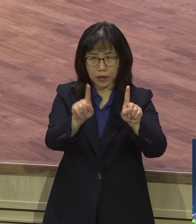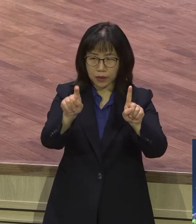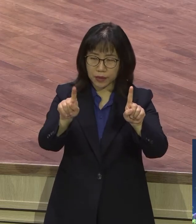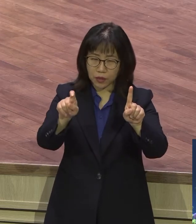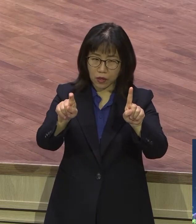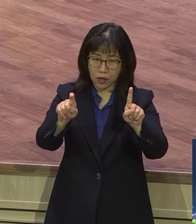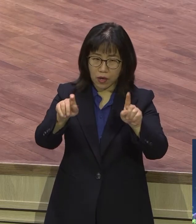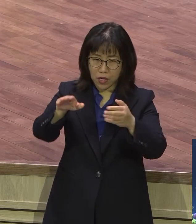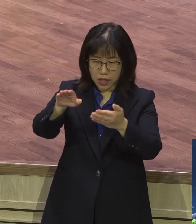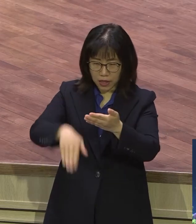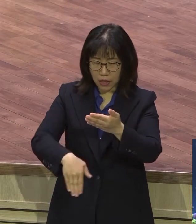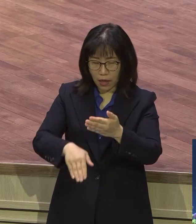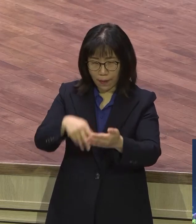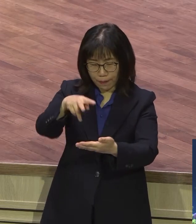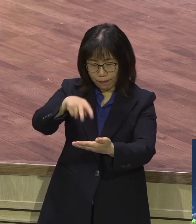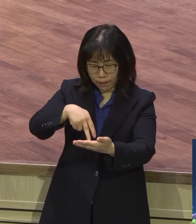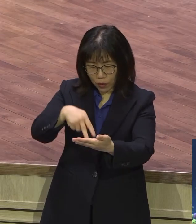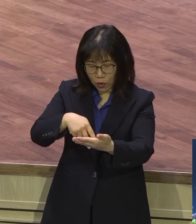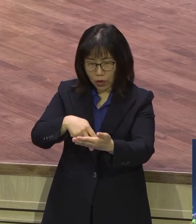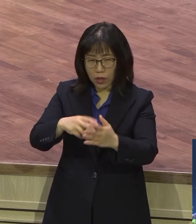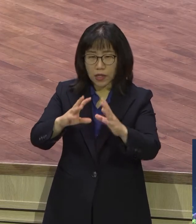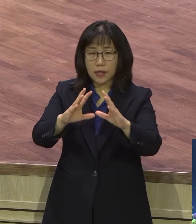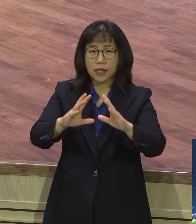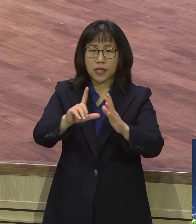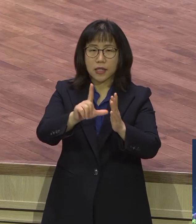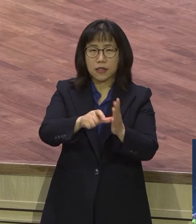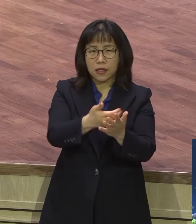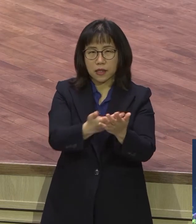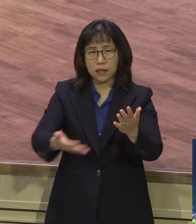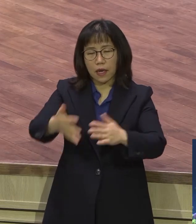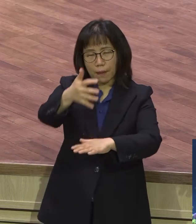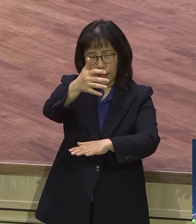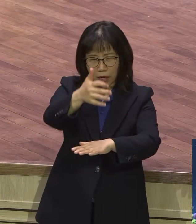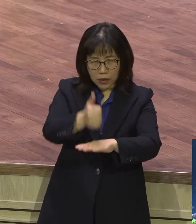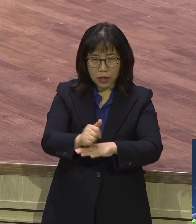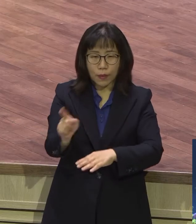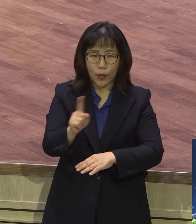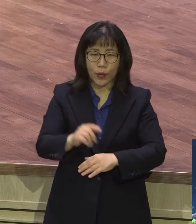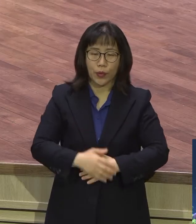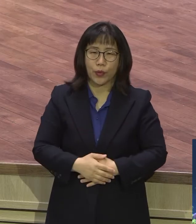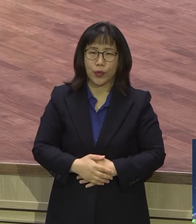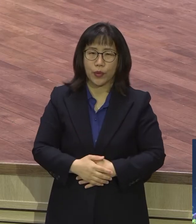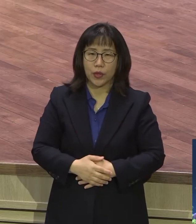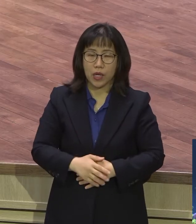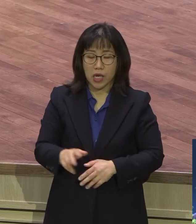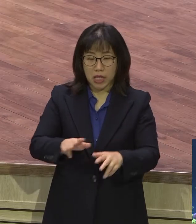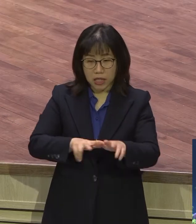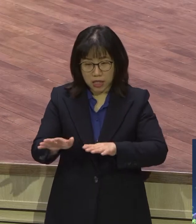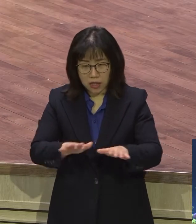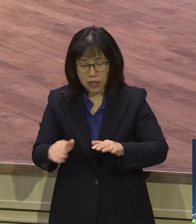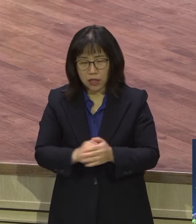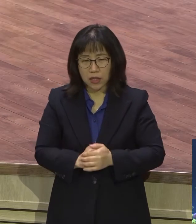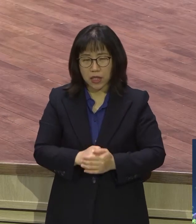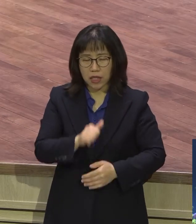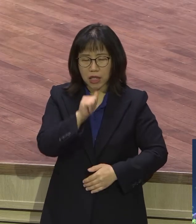보게 되면 이 말세 때 마지막 때의 말세장이거든요. 그러니까 지진이 일어나고 기건이 일어나고